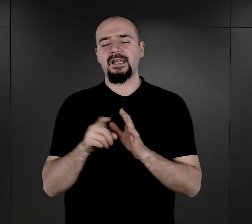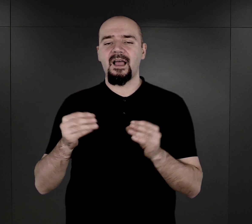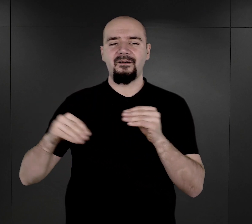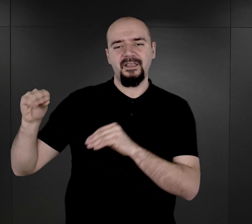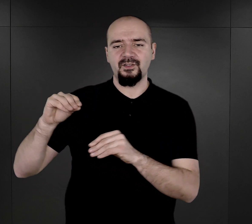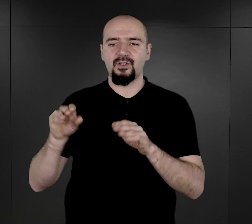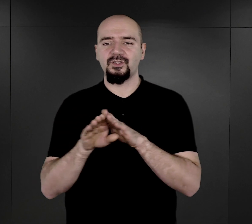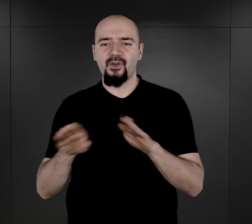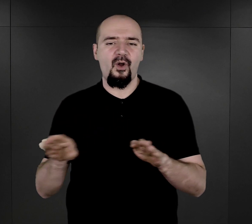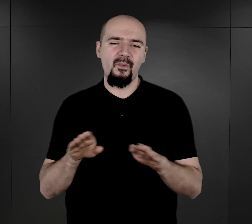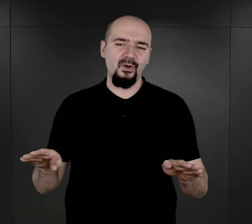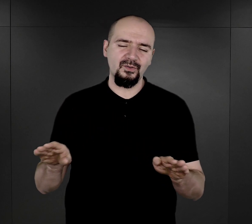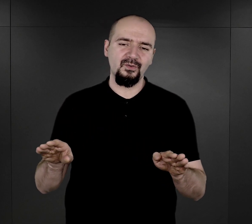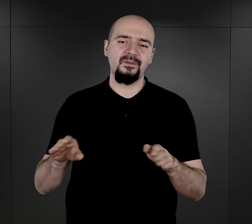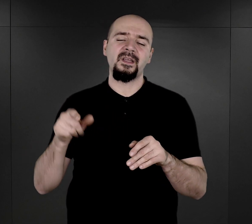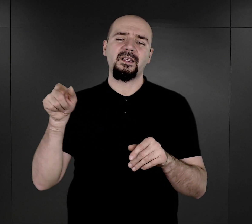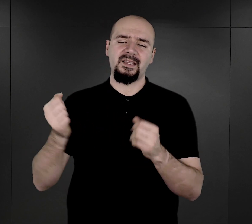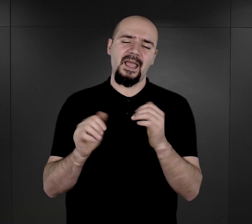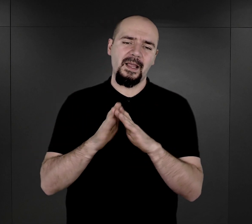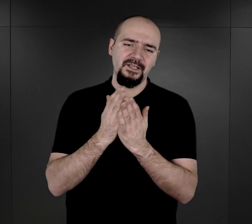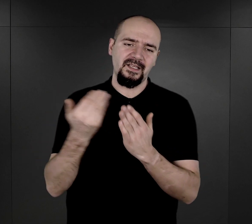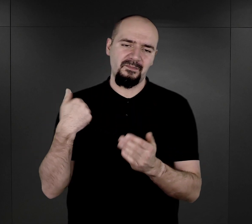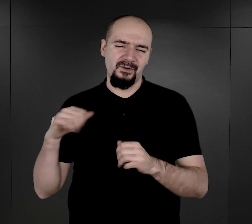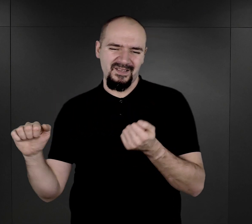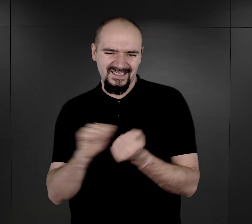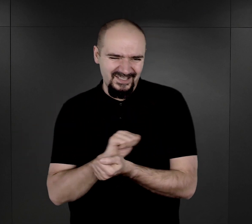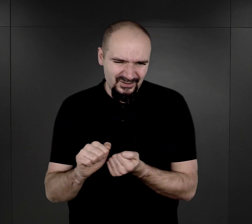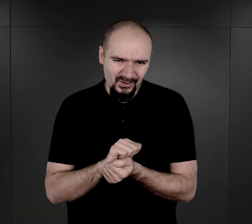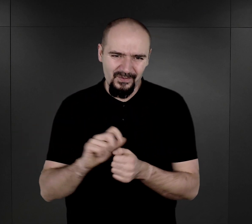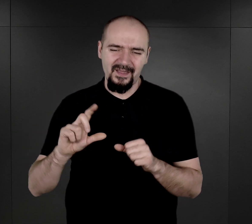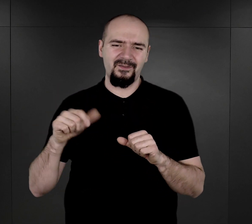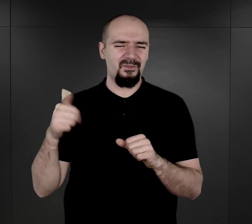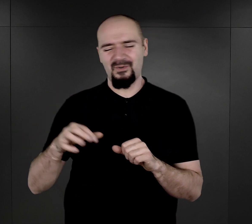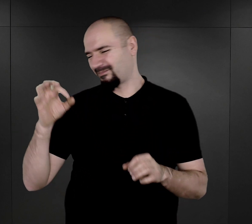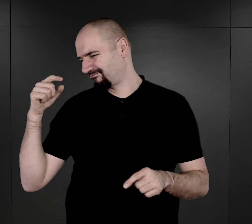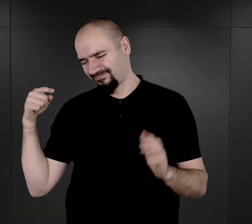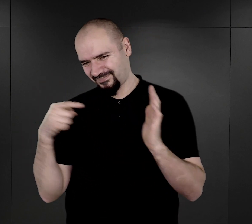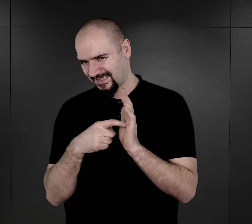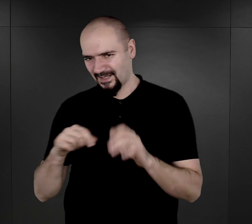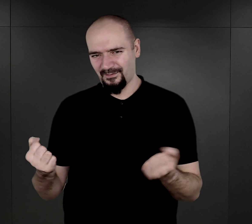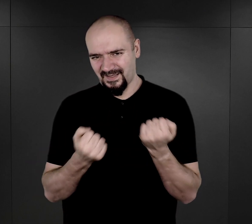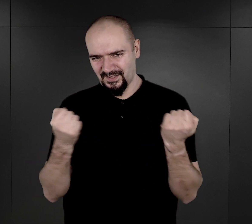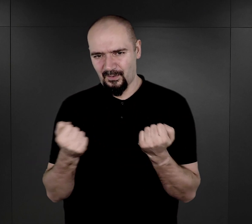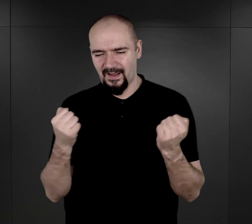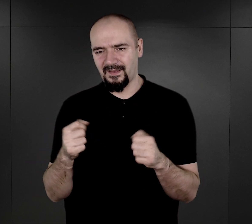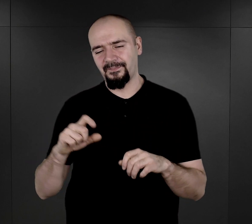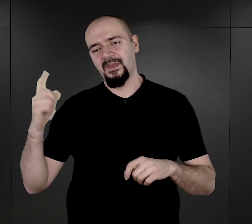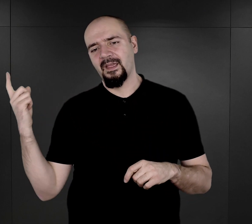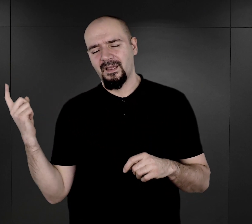księgi niestety zostały zniszczone. To była świadoma działalność administracji obozu, likwidowanie po prostu dowodów